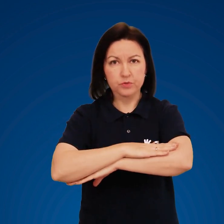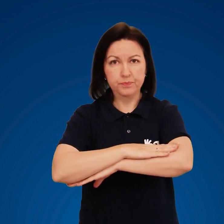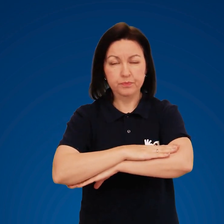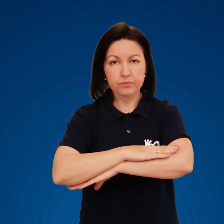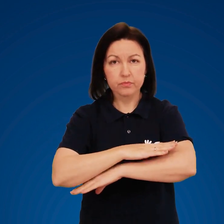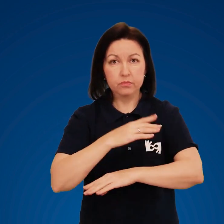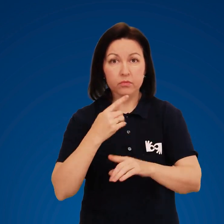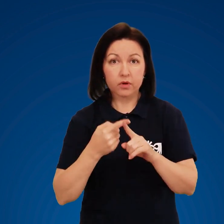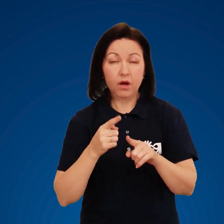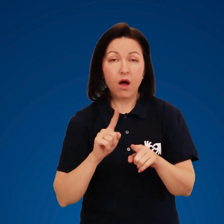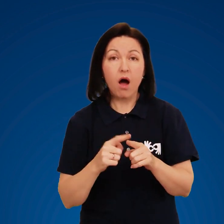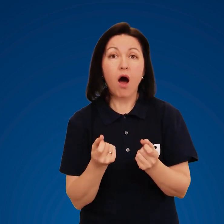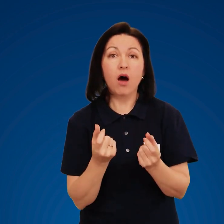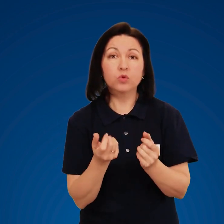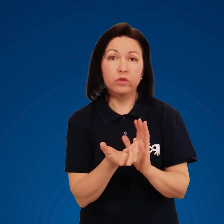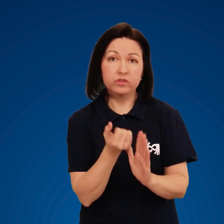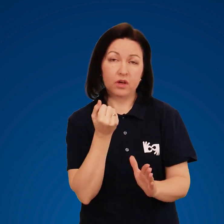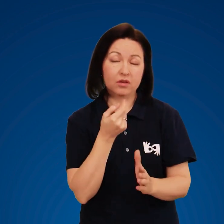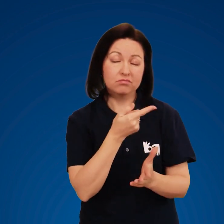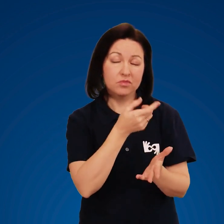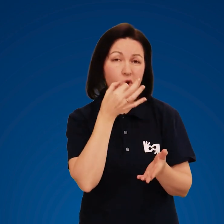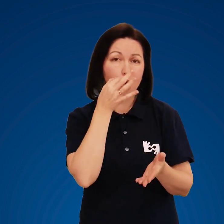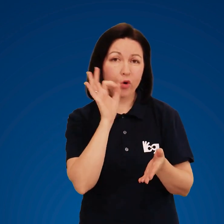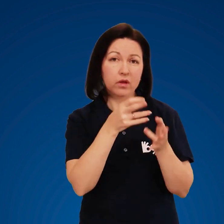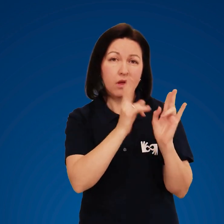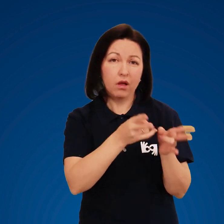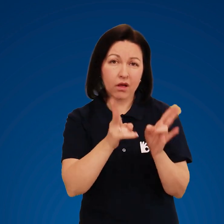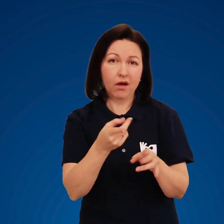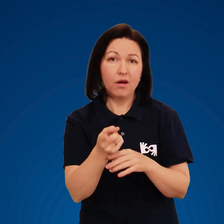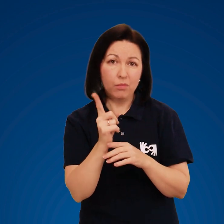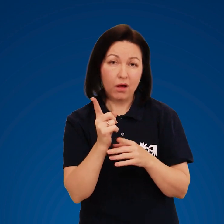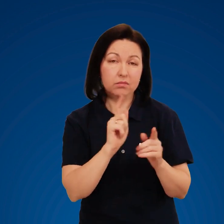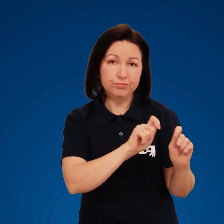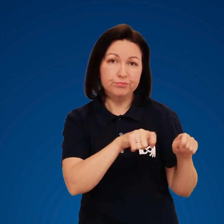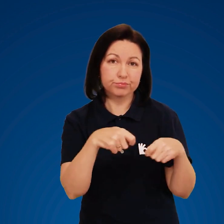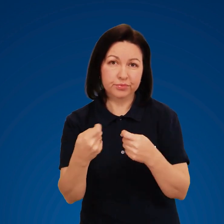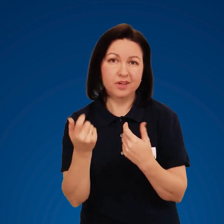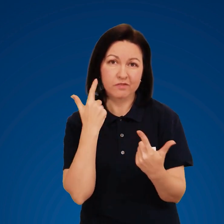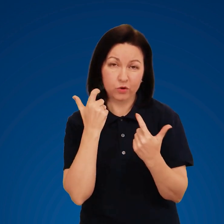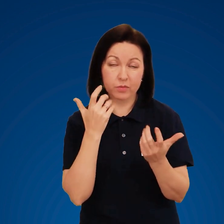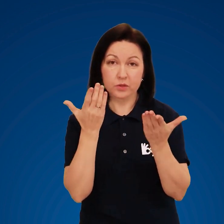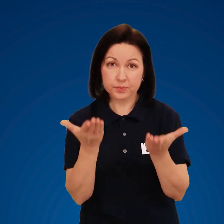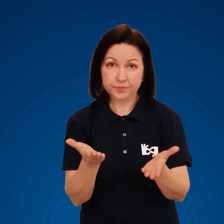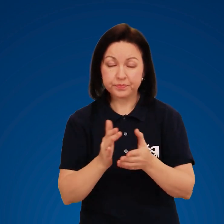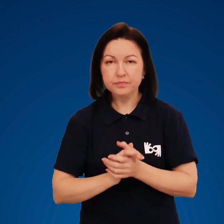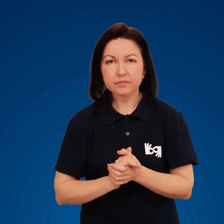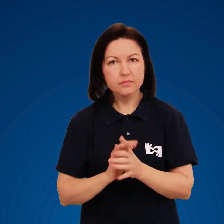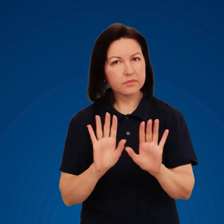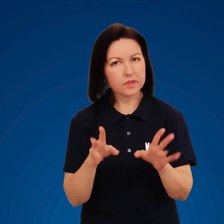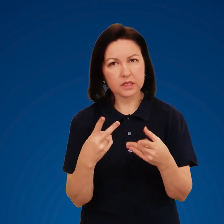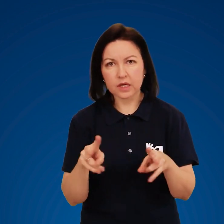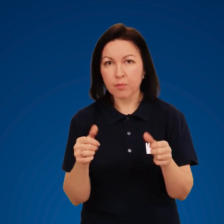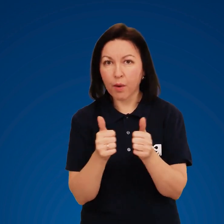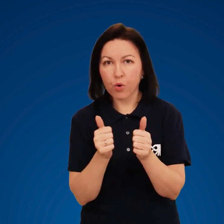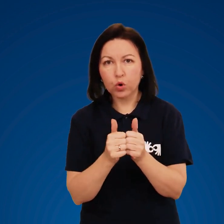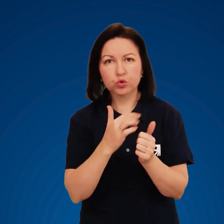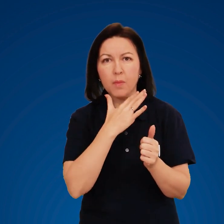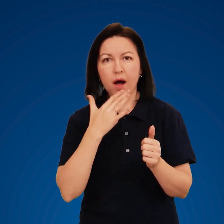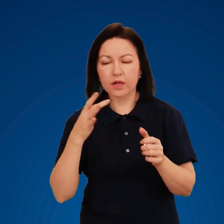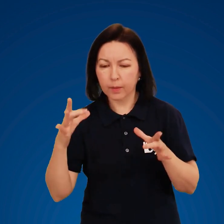дотримання правил поводження. Це диктує досвід ненайщасливіших рибалок. Не